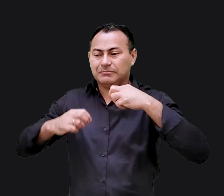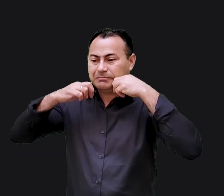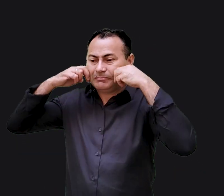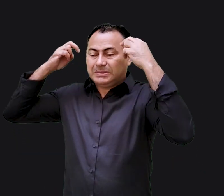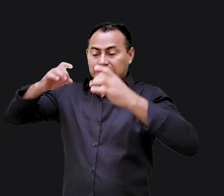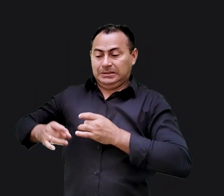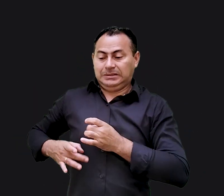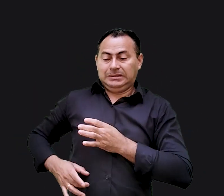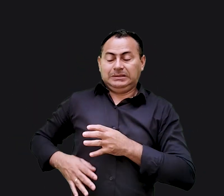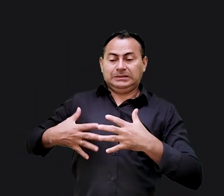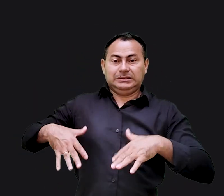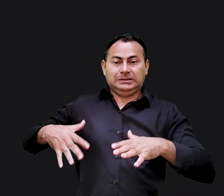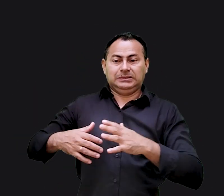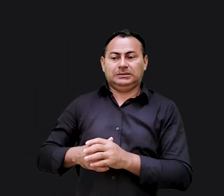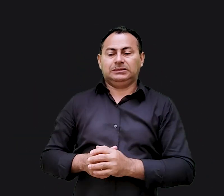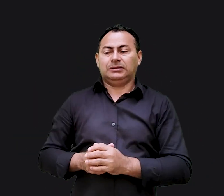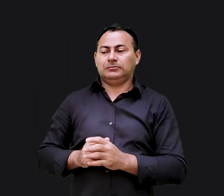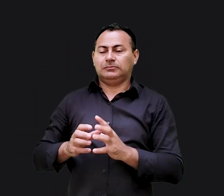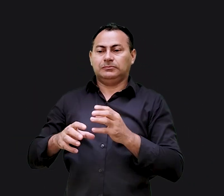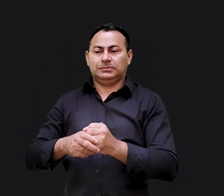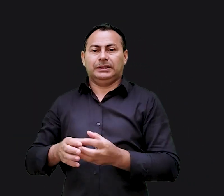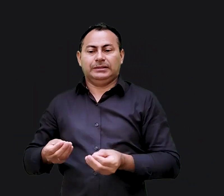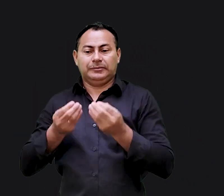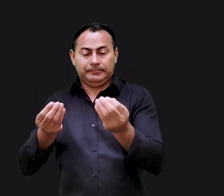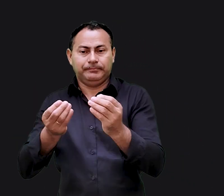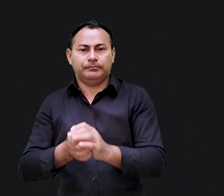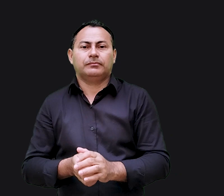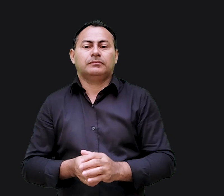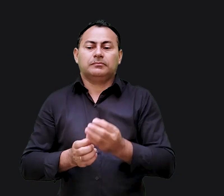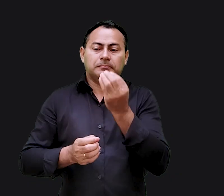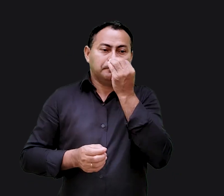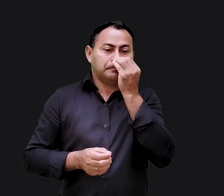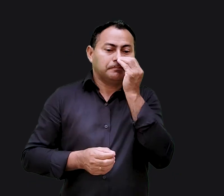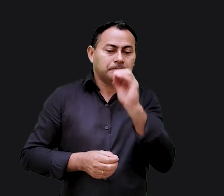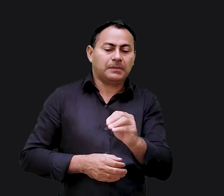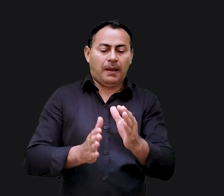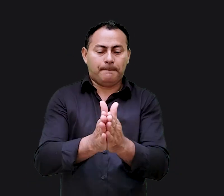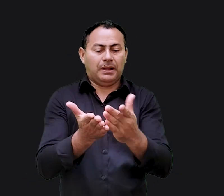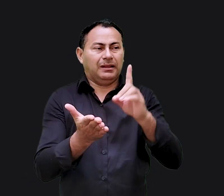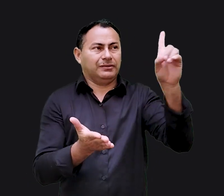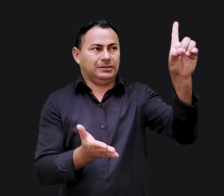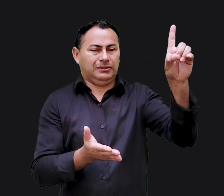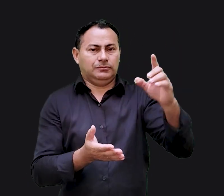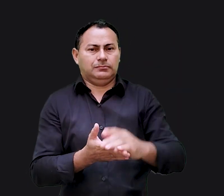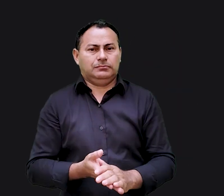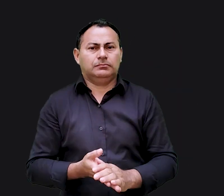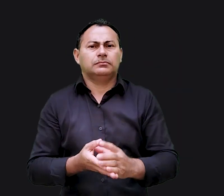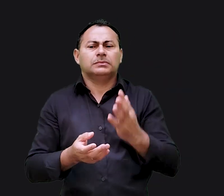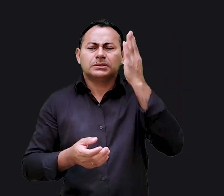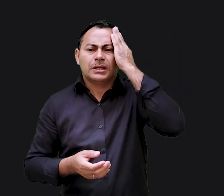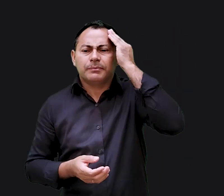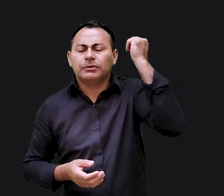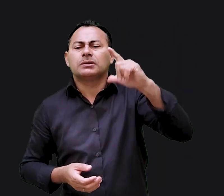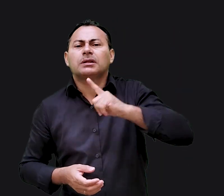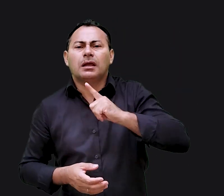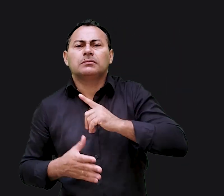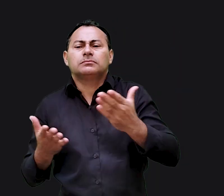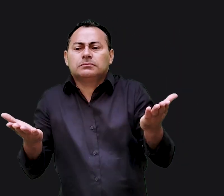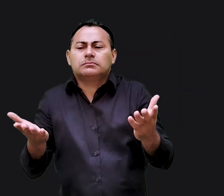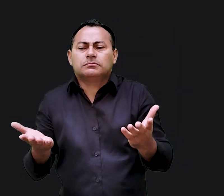envergonhados ficarão amedrontados e serão pegos na armadilha visto que rejeitaram a palavra do Senhor que sabedoria é essa que eles têm?